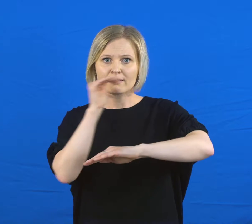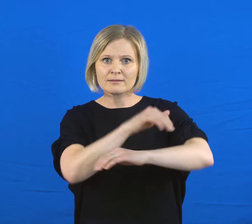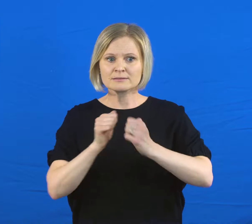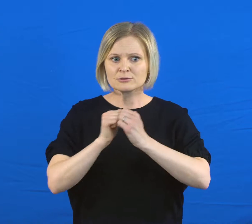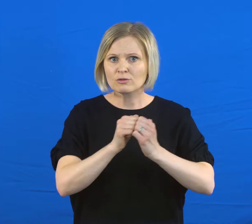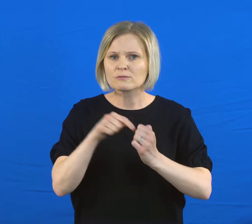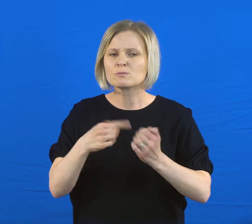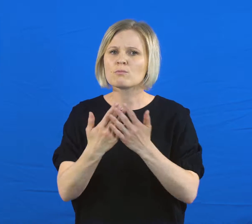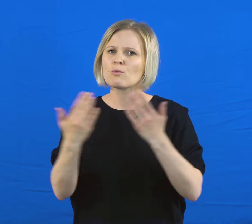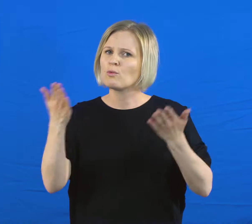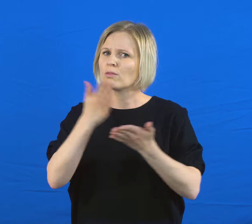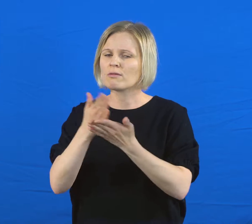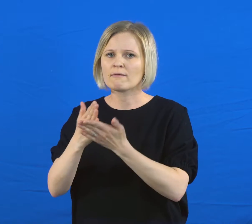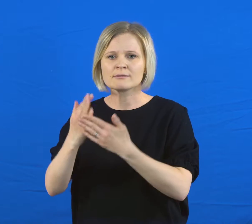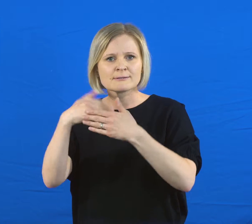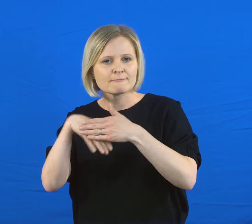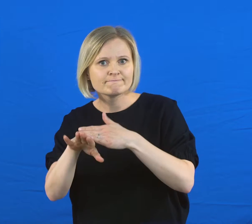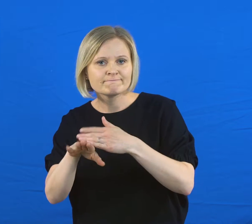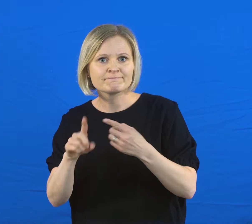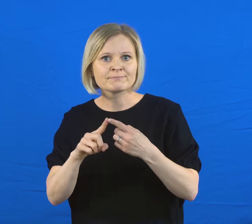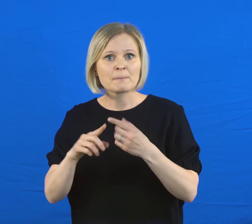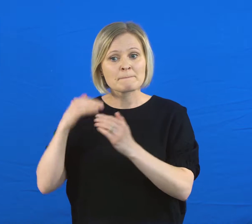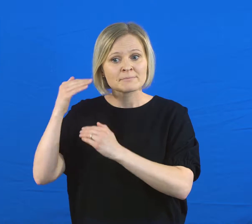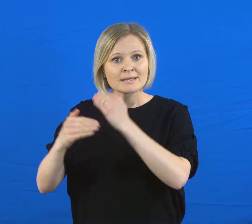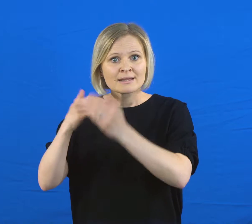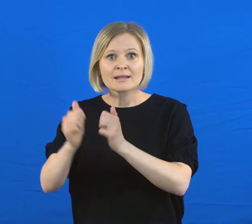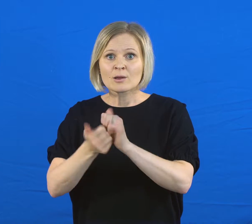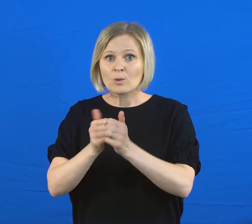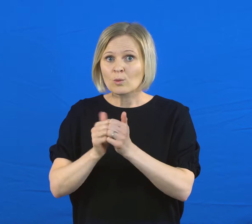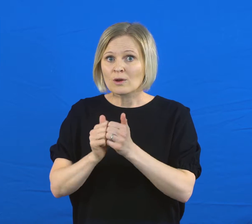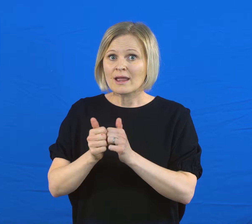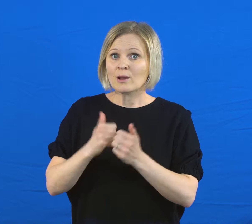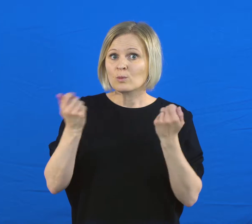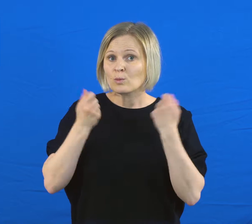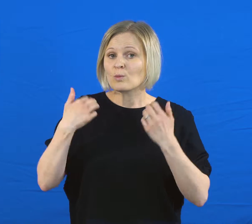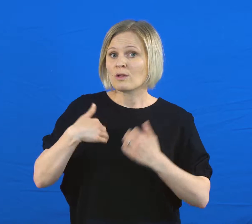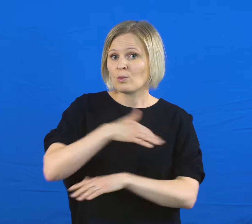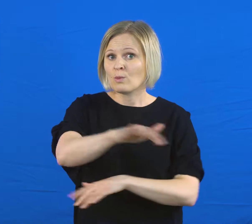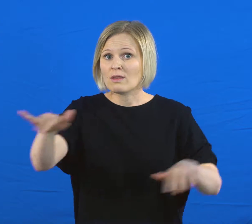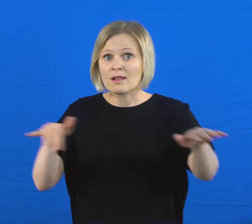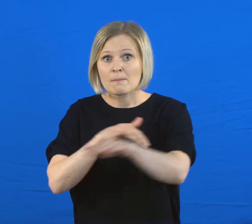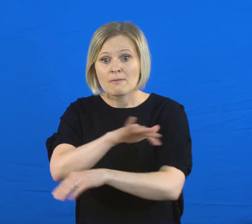Itä-Lännessä yhdistyy perinteinen urheilujuhlan henki, moderni